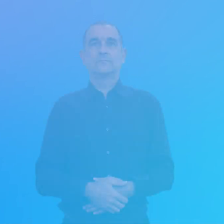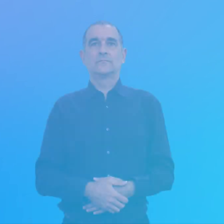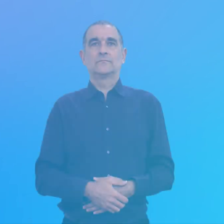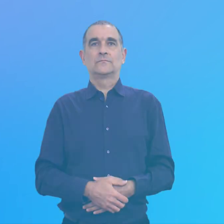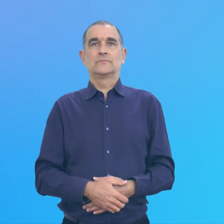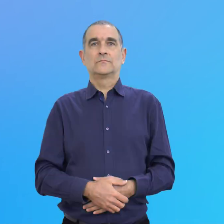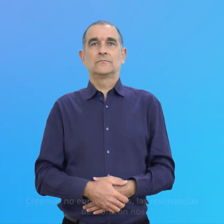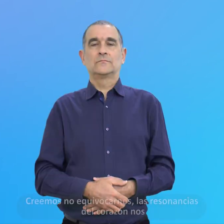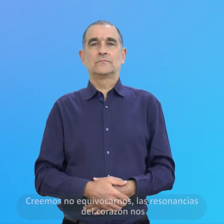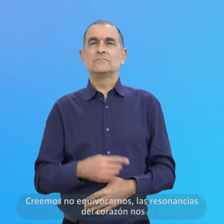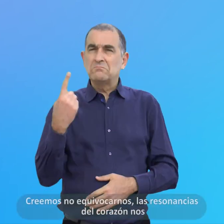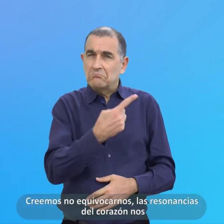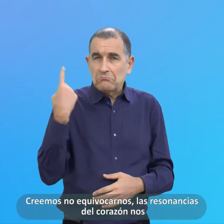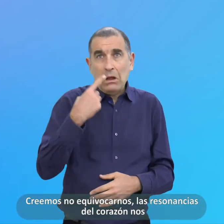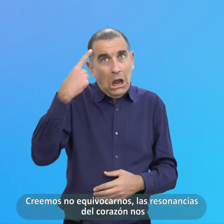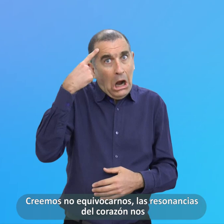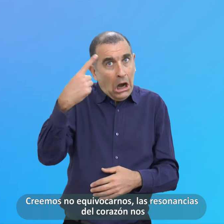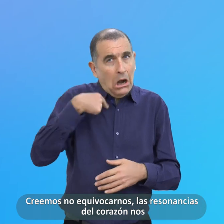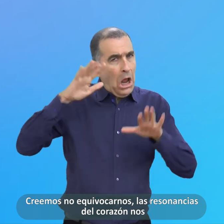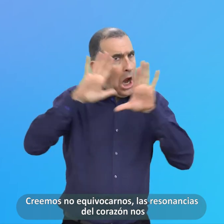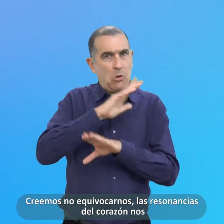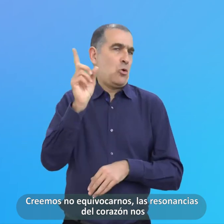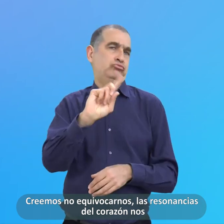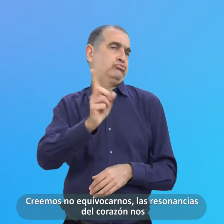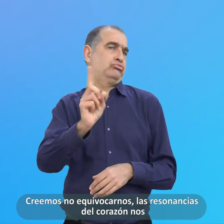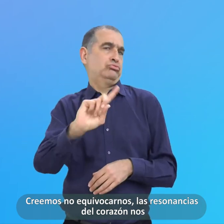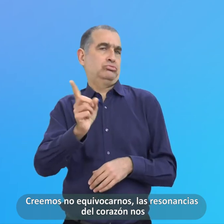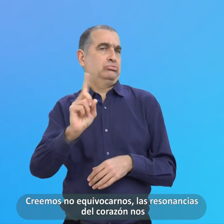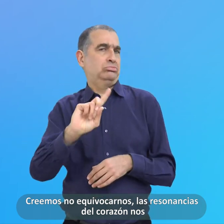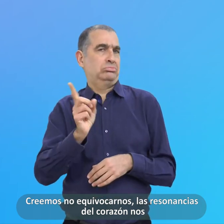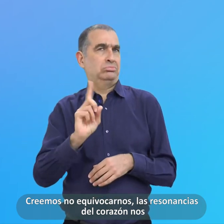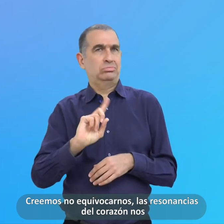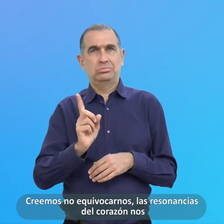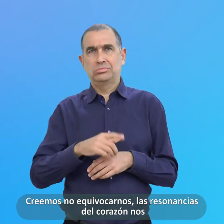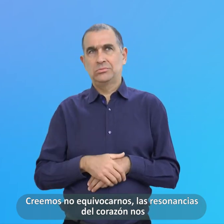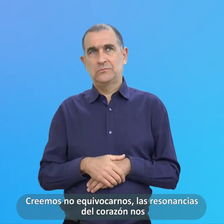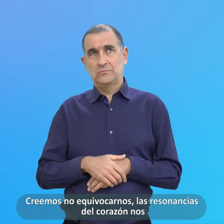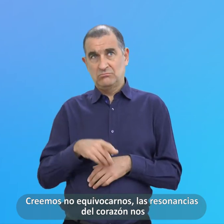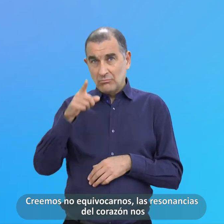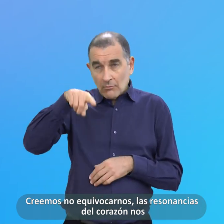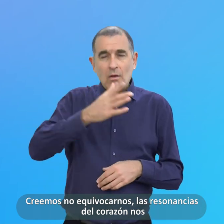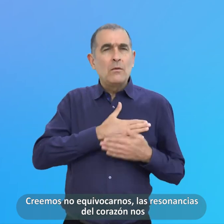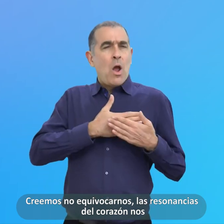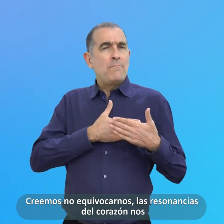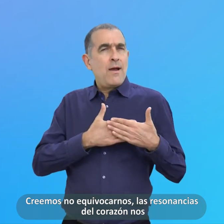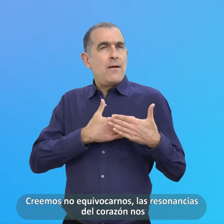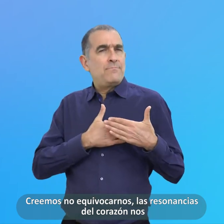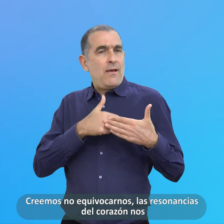Creemos no equivocarnos, las resonancias del corazón